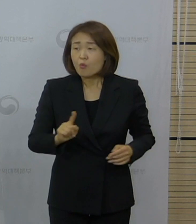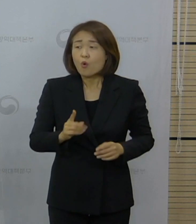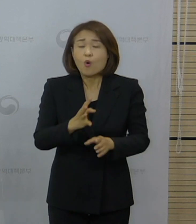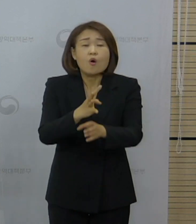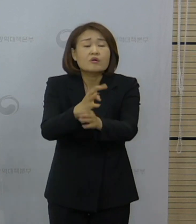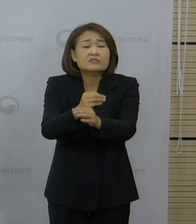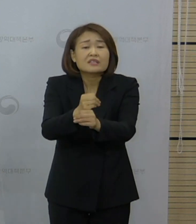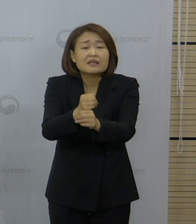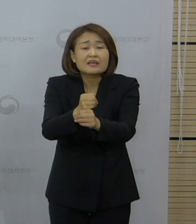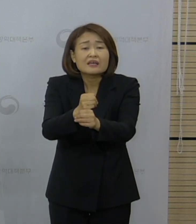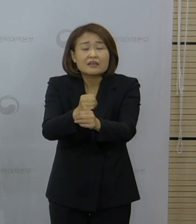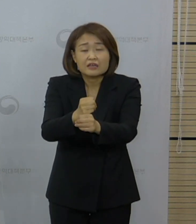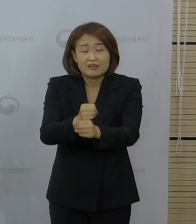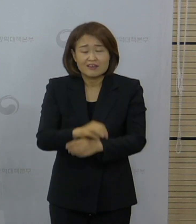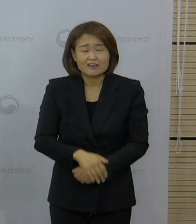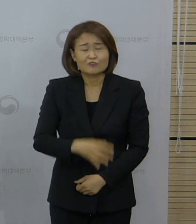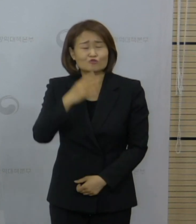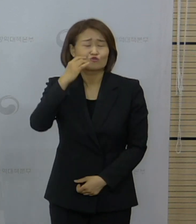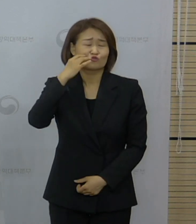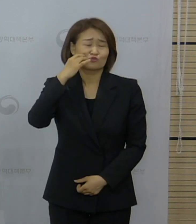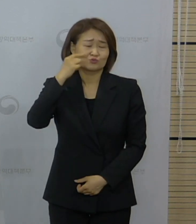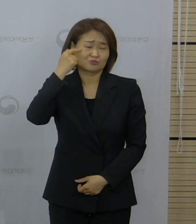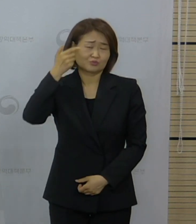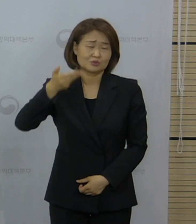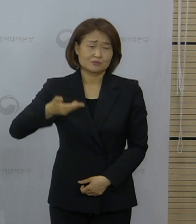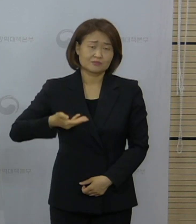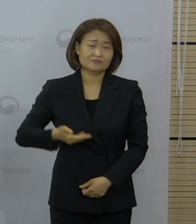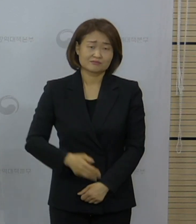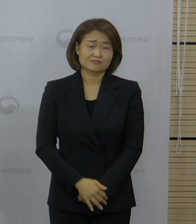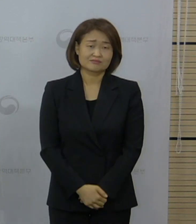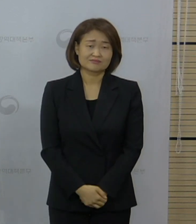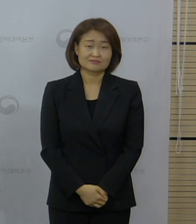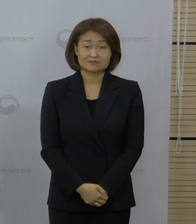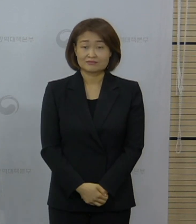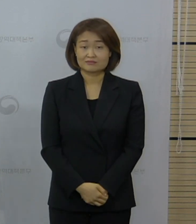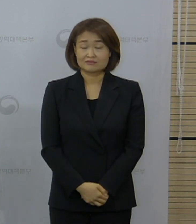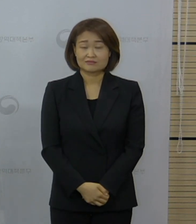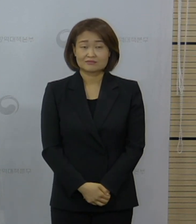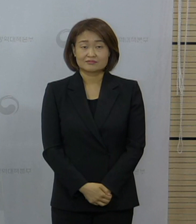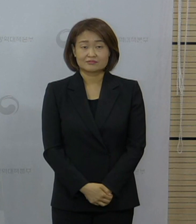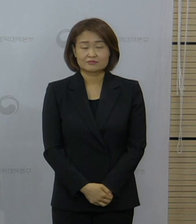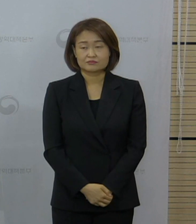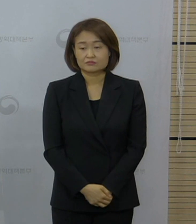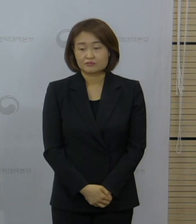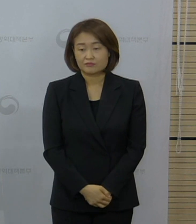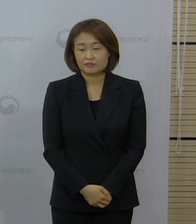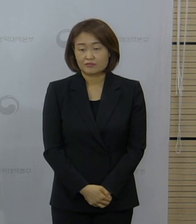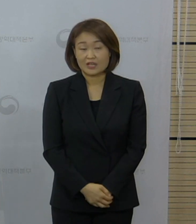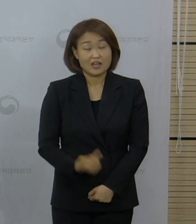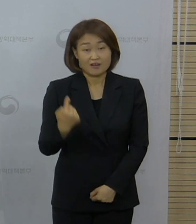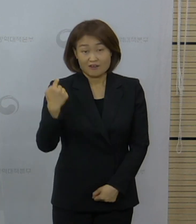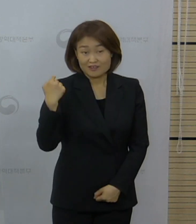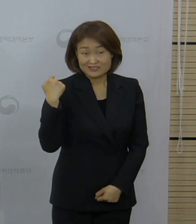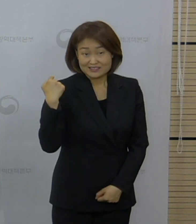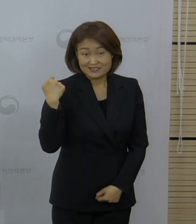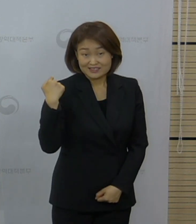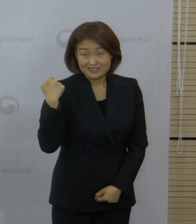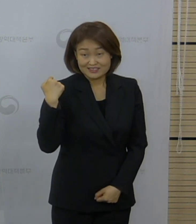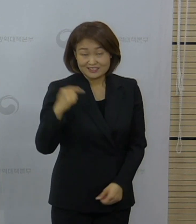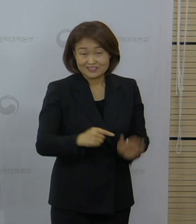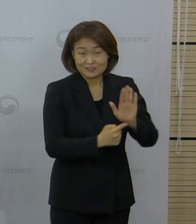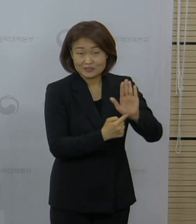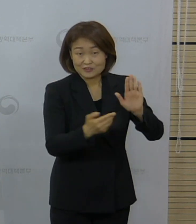접종 시기를 예상하는지 질문 주셨습니다. 어제 브리핑에서 말씀드린 대로